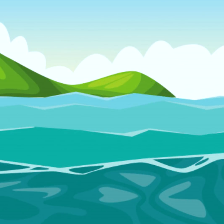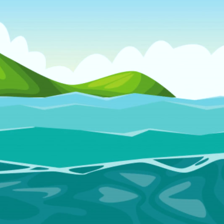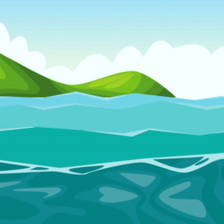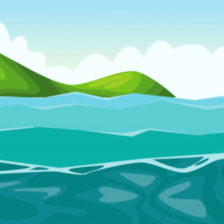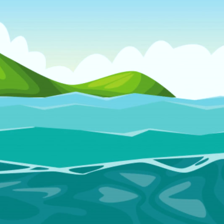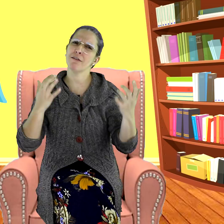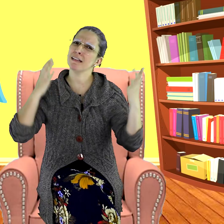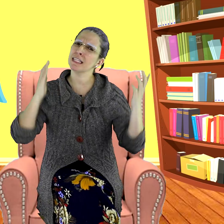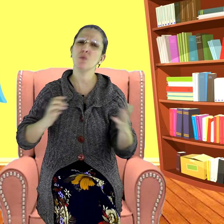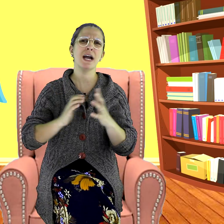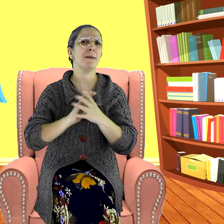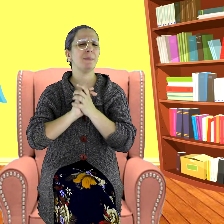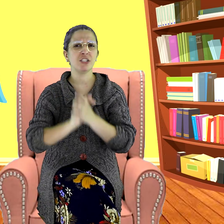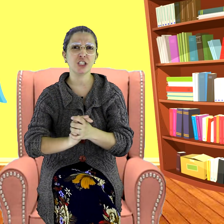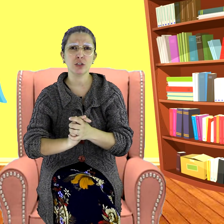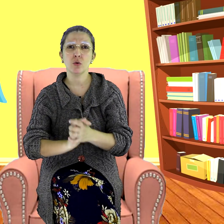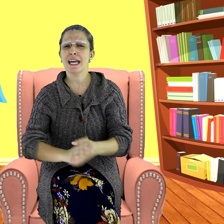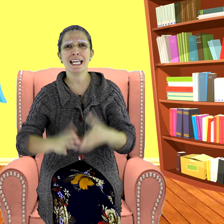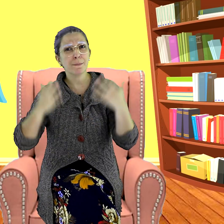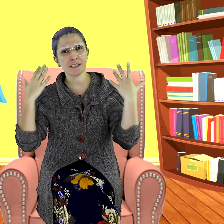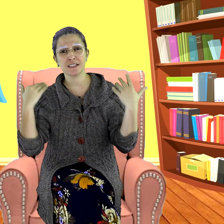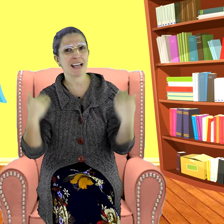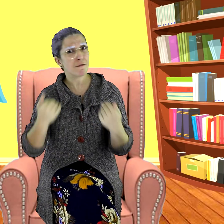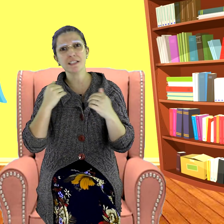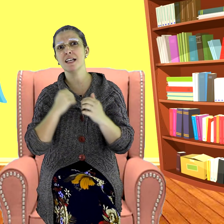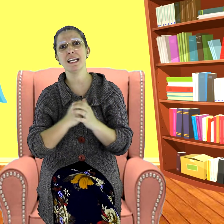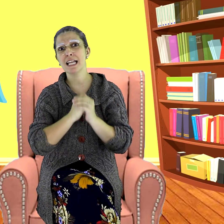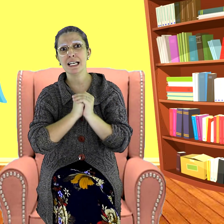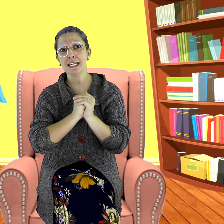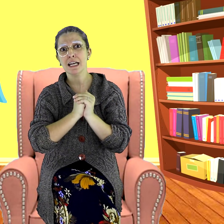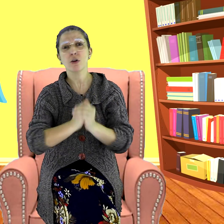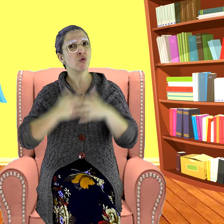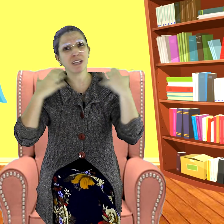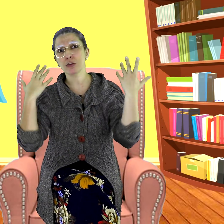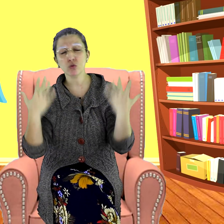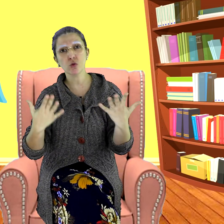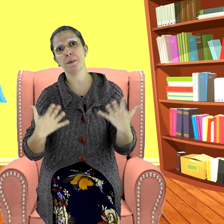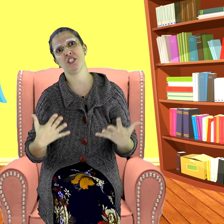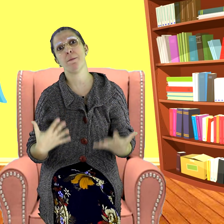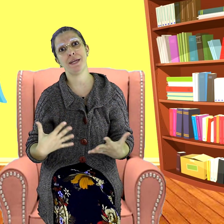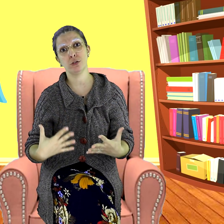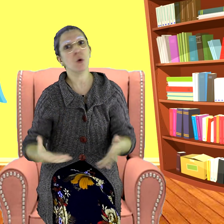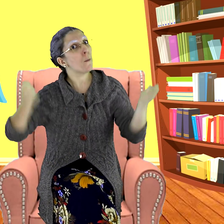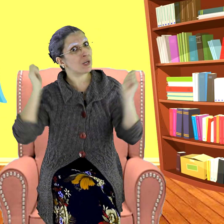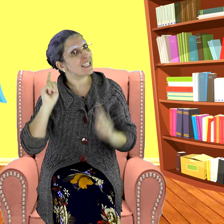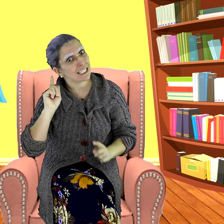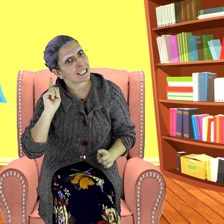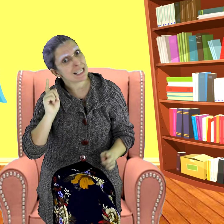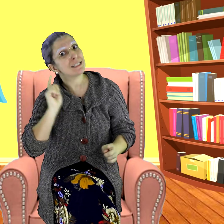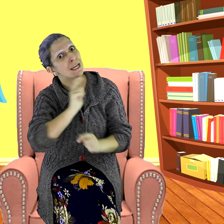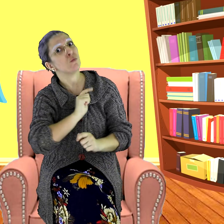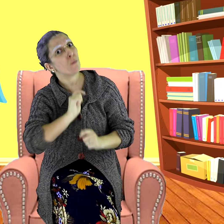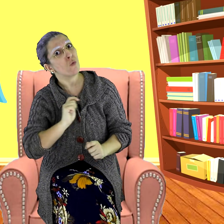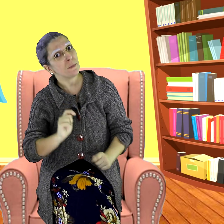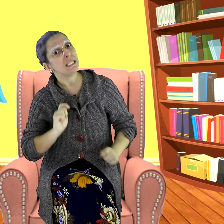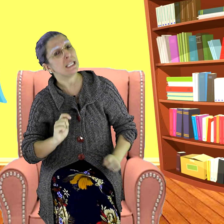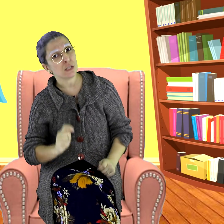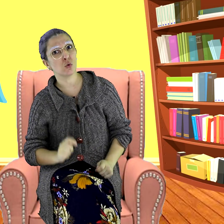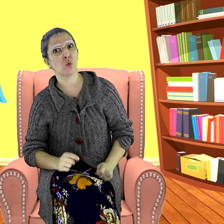Pinóquio estava tão arrependido, ele precisava sair dali, contar tudo para Gepeto, pois ele queria ser um bom menino.